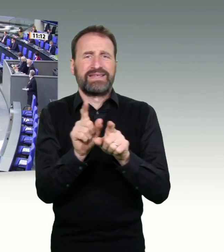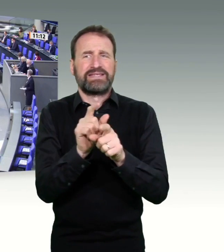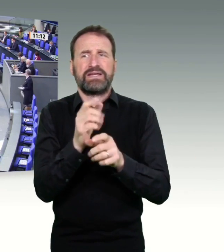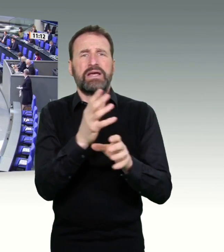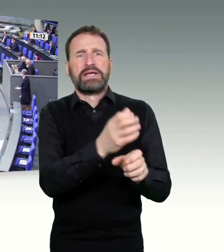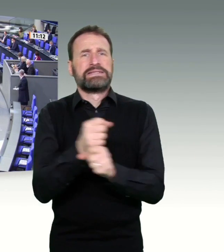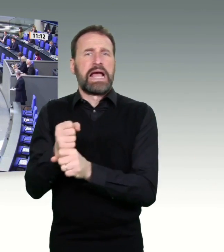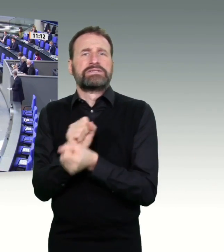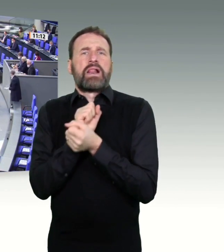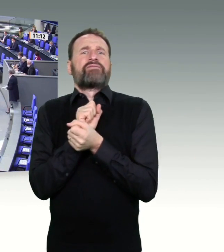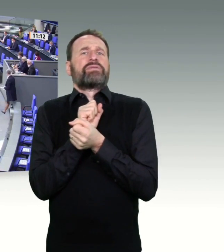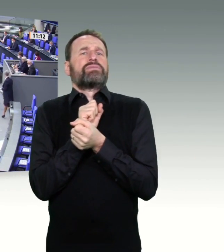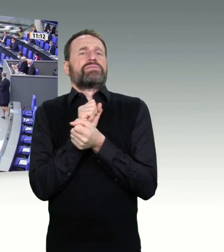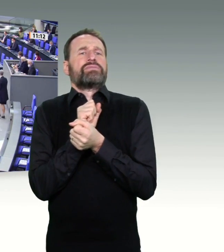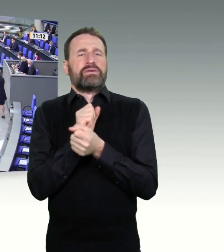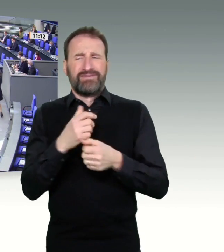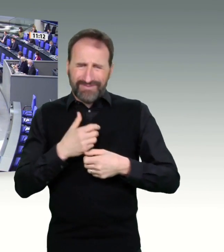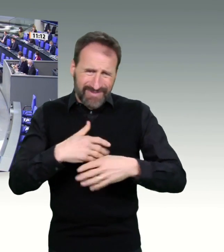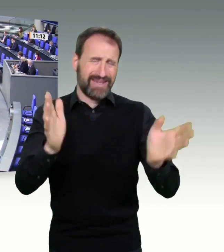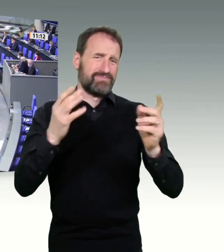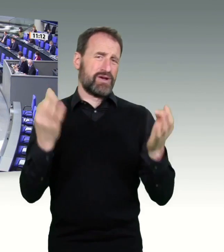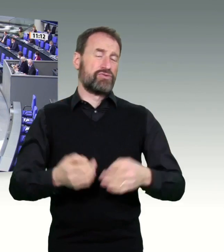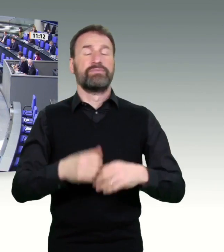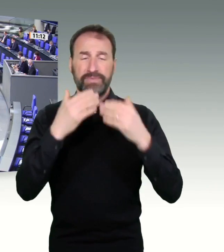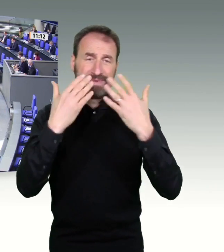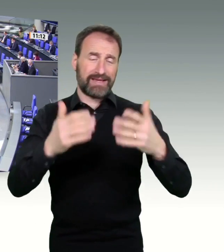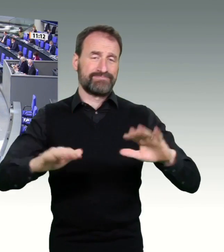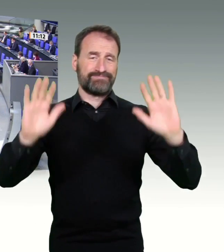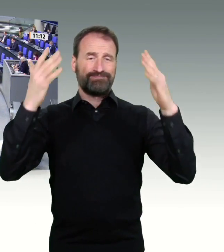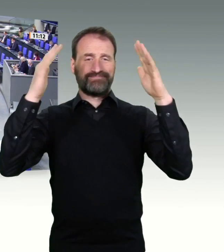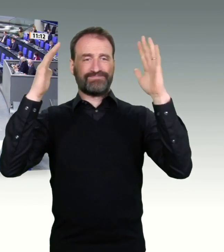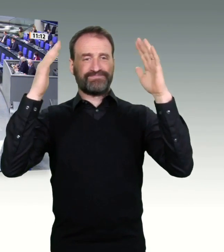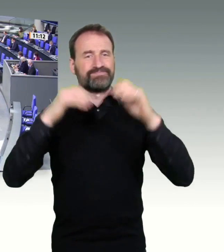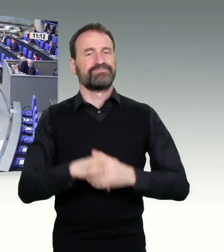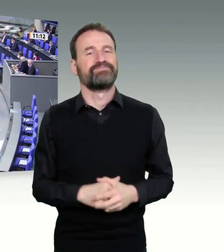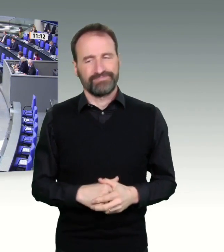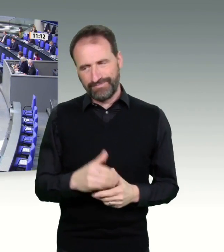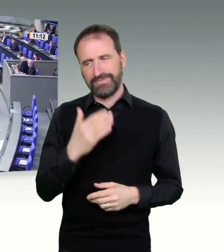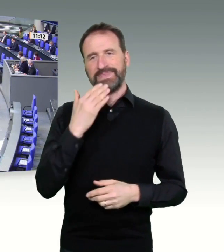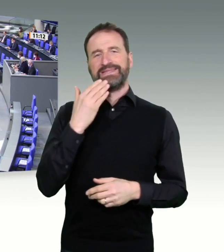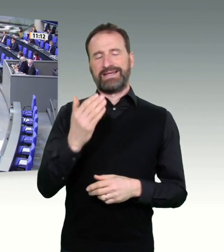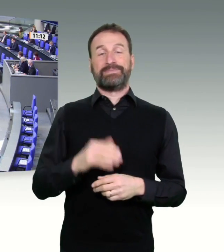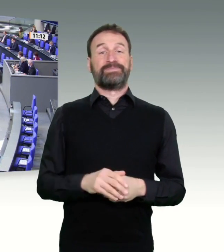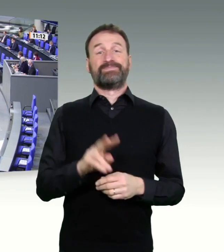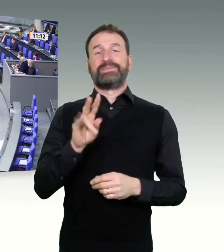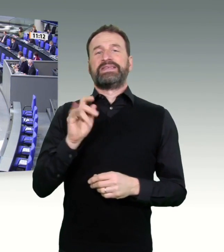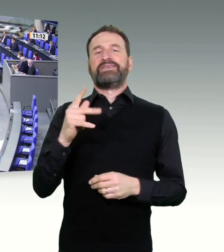Ich danke Ihnen.